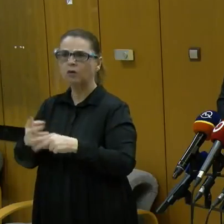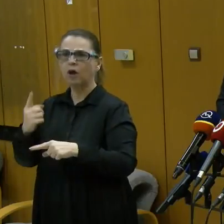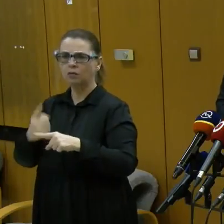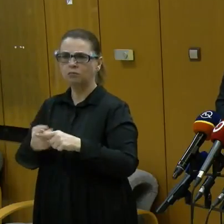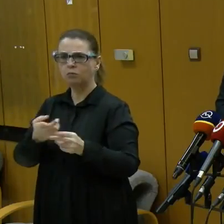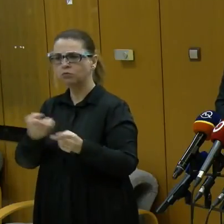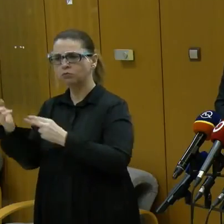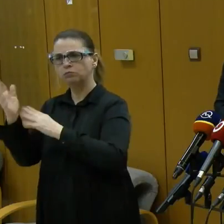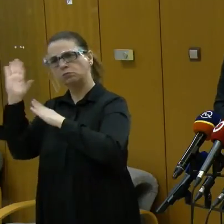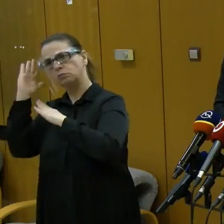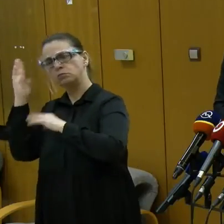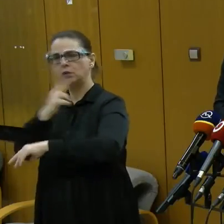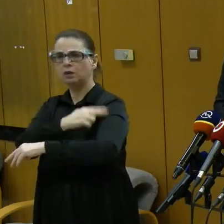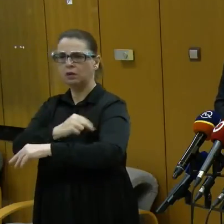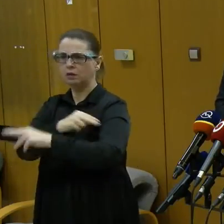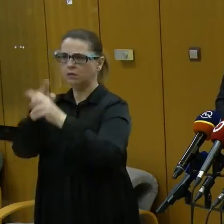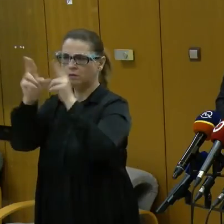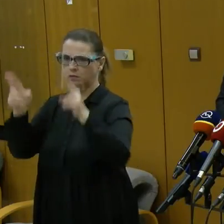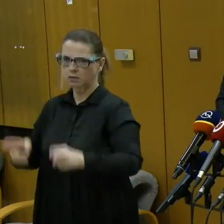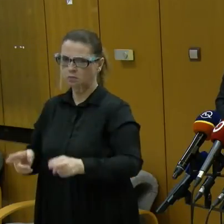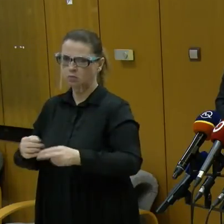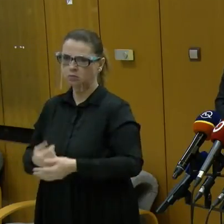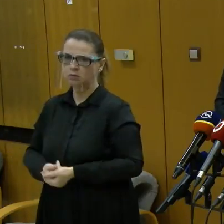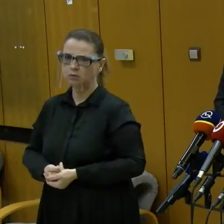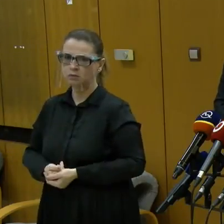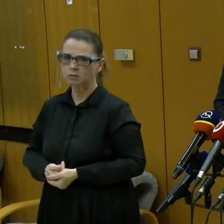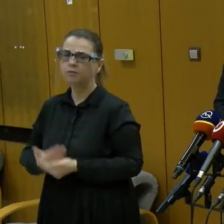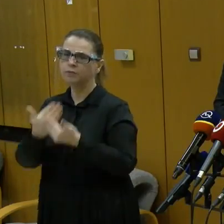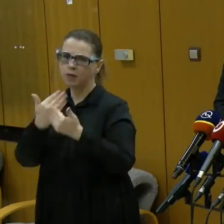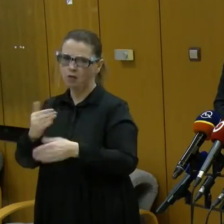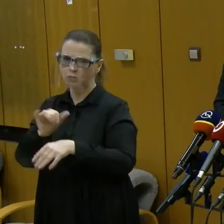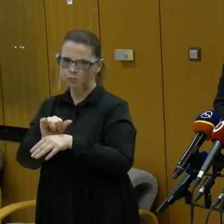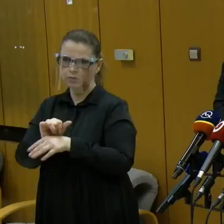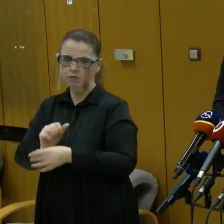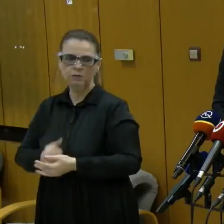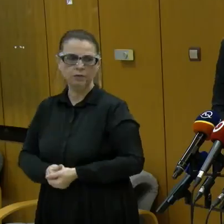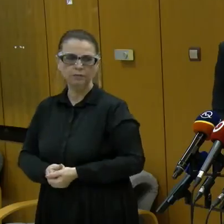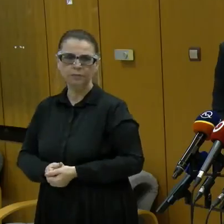hospitalizovaných na ochorene COVID-19 v našich nemocniciach. Ďakujem za čo pekne.